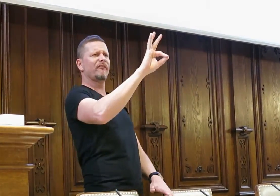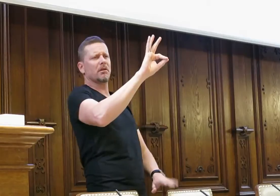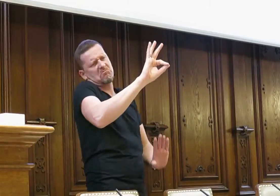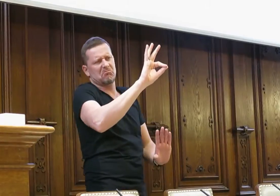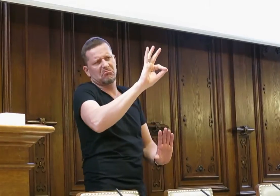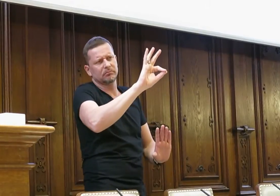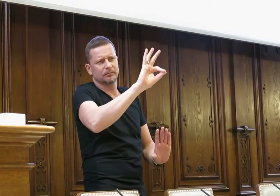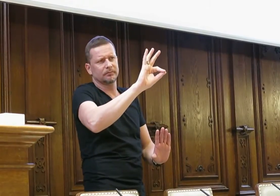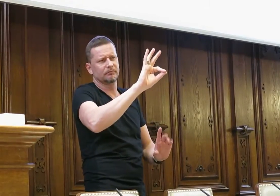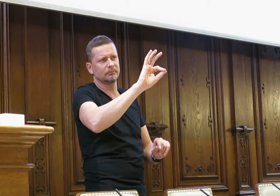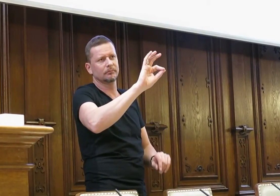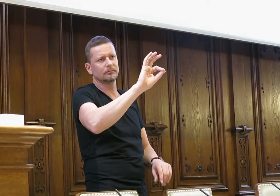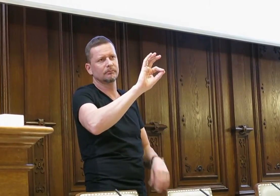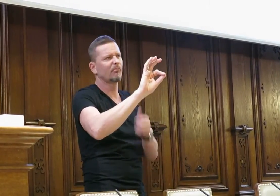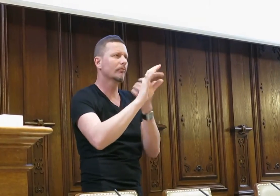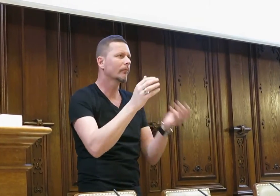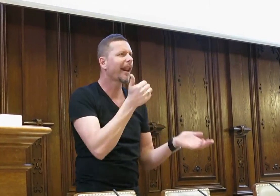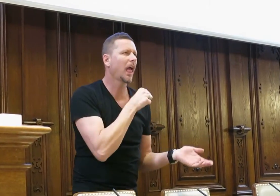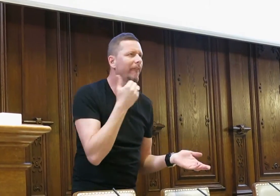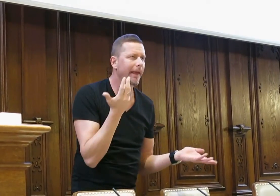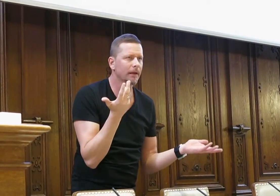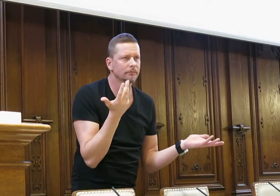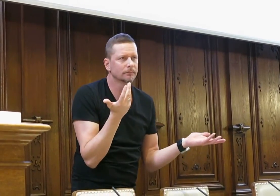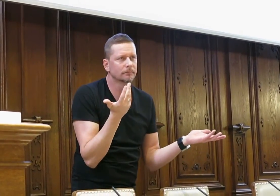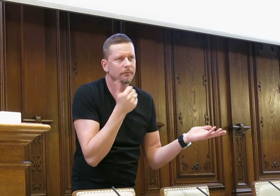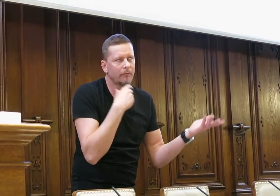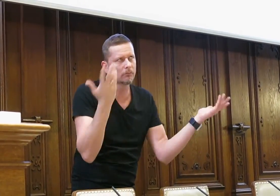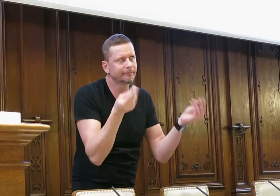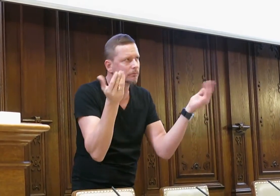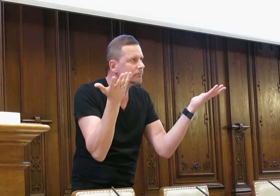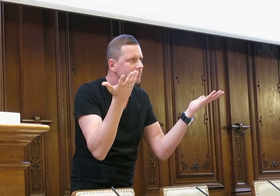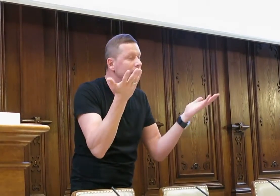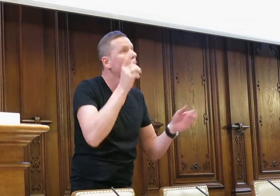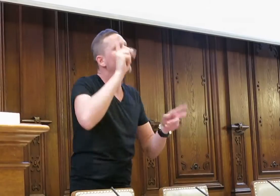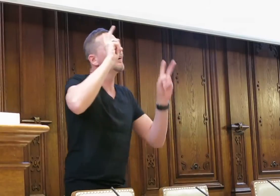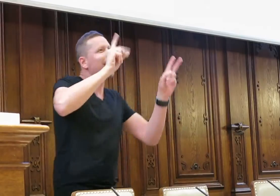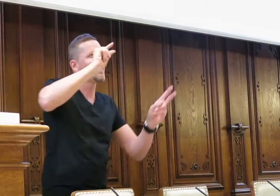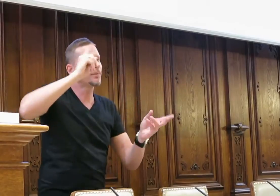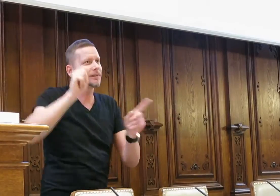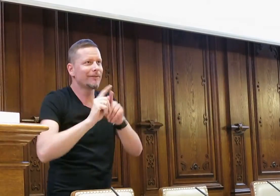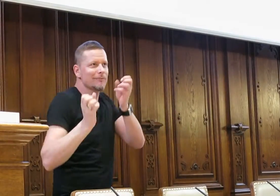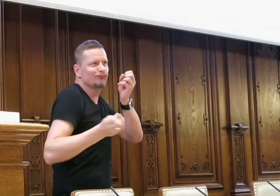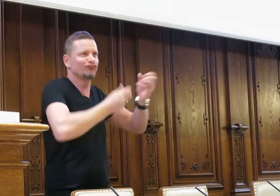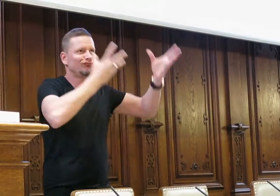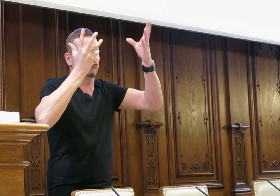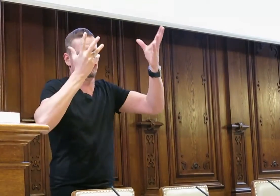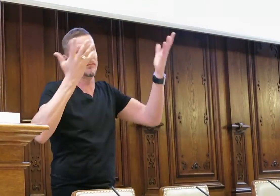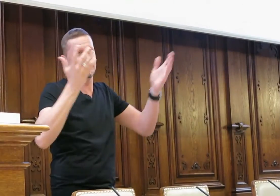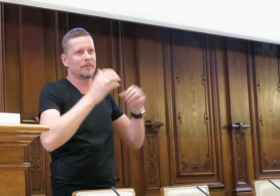Normalerweise wird das in der Geschwindigkeit, buchstabiert das ein bisschen langweilig, das ist jetzt nicht unbedingt eine Kunstform, und das kann man jetzt aber